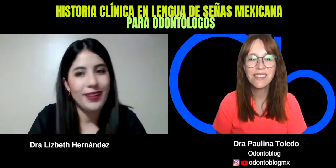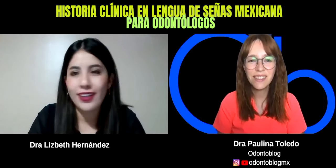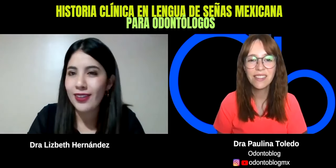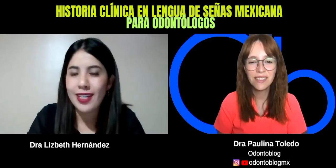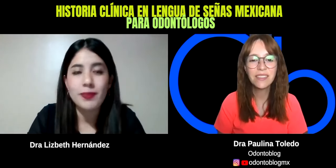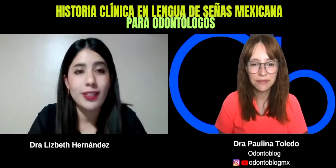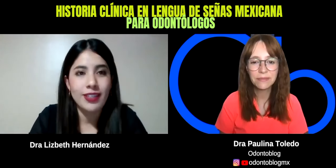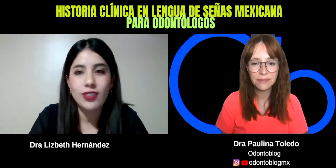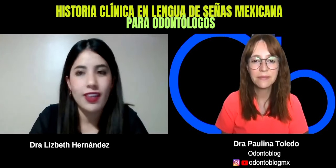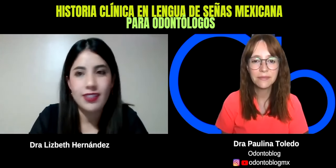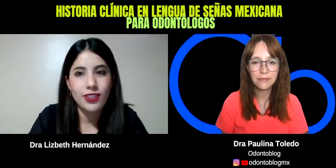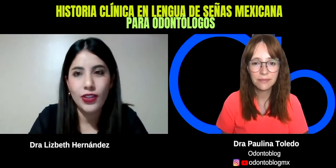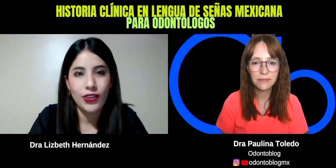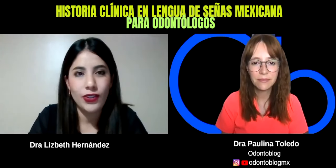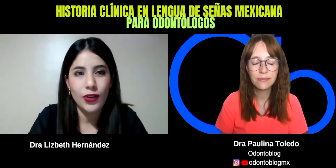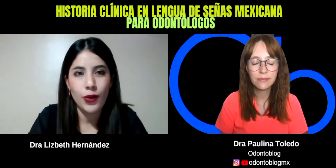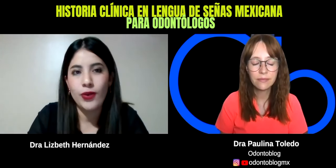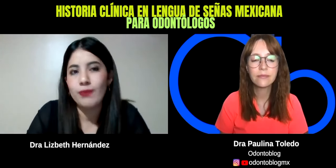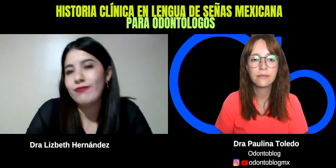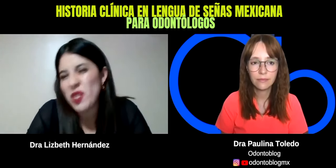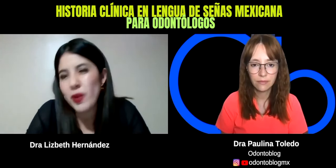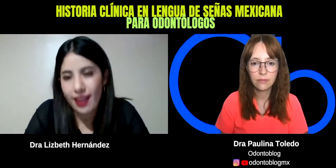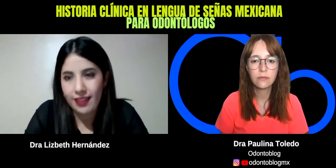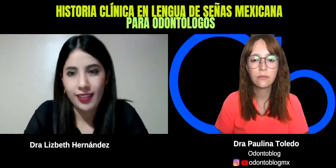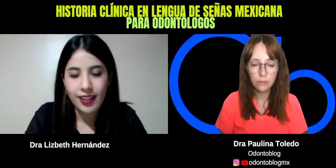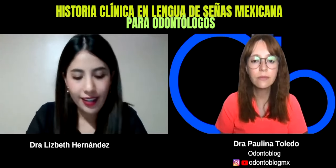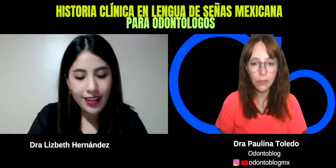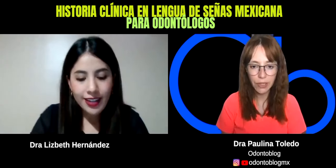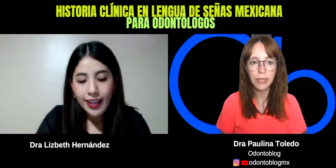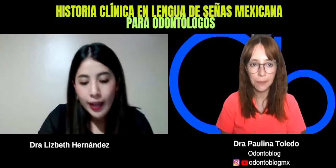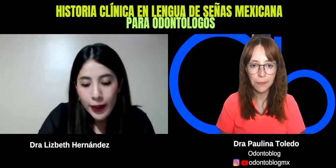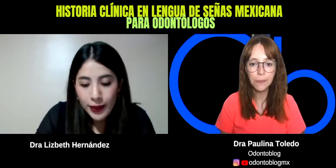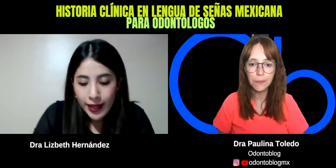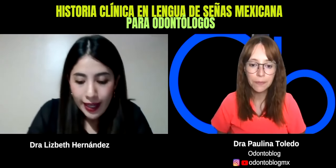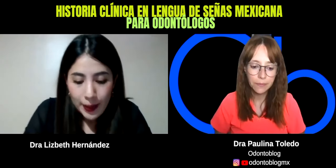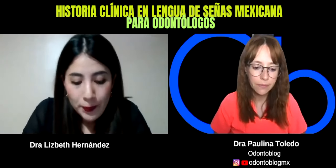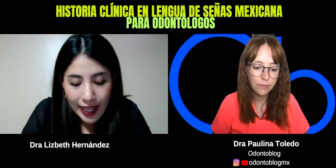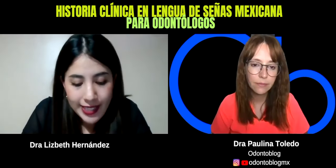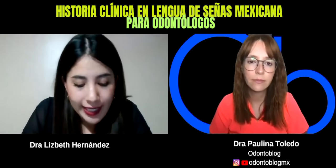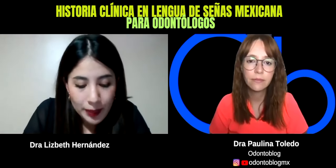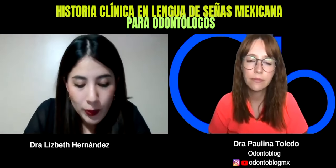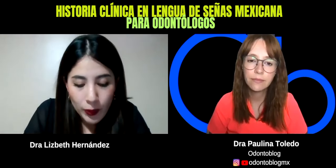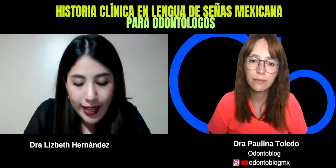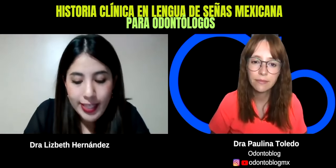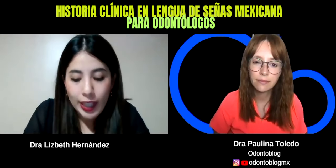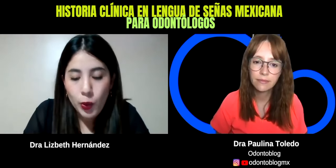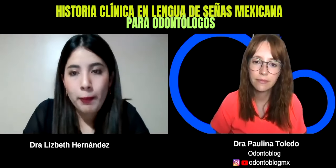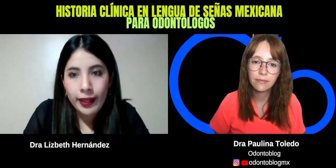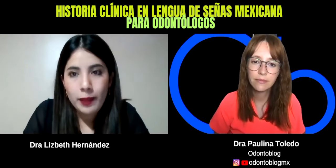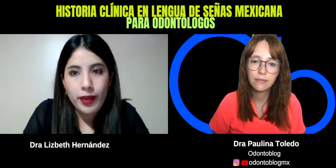con las personas sordas eso no, no, no es lo ideal. Ok. La siguiente pregunta es si actualmente padece